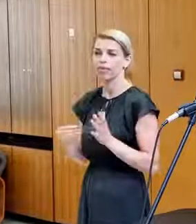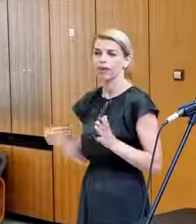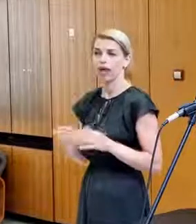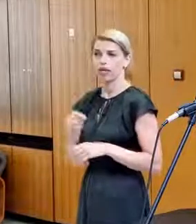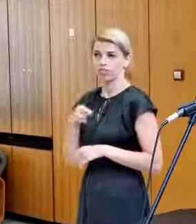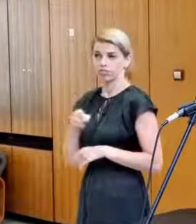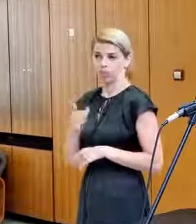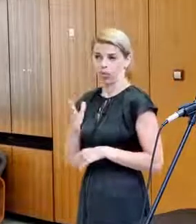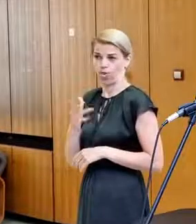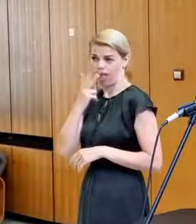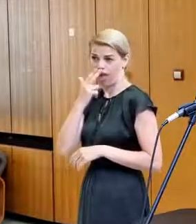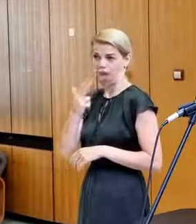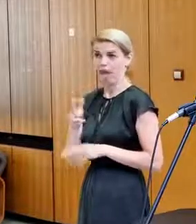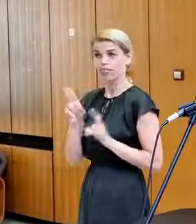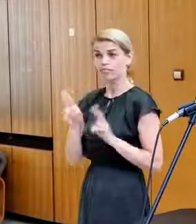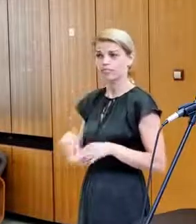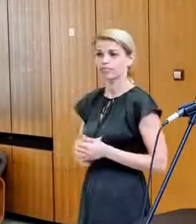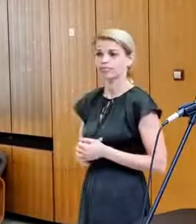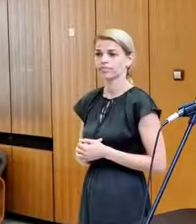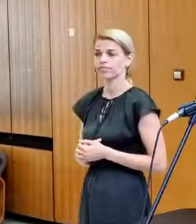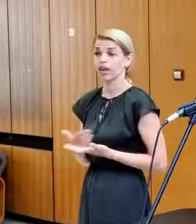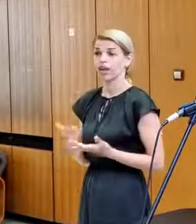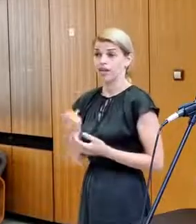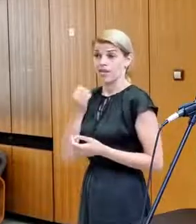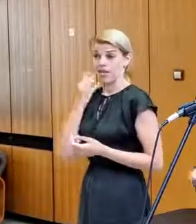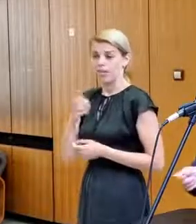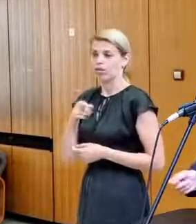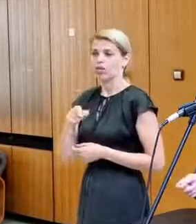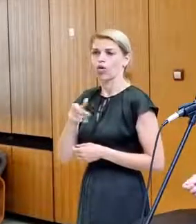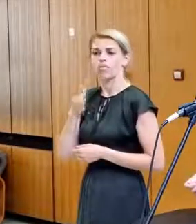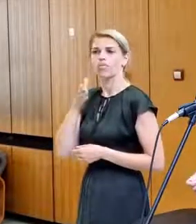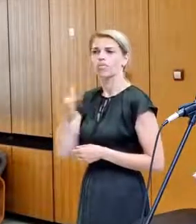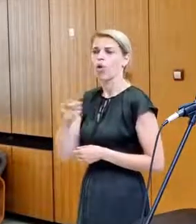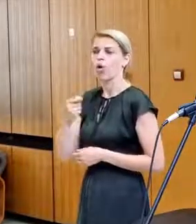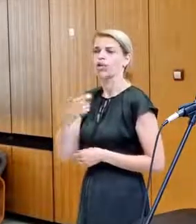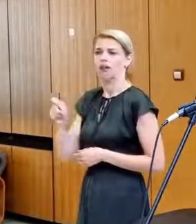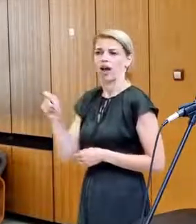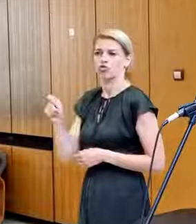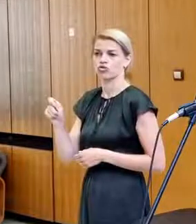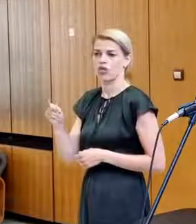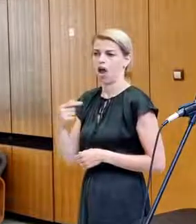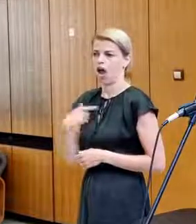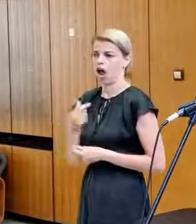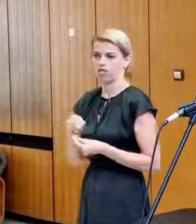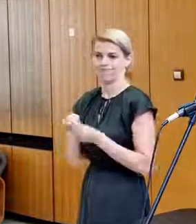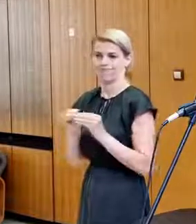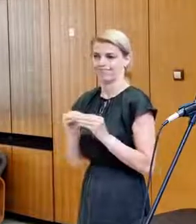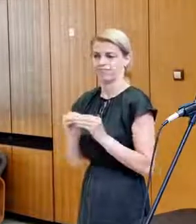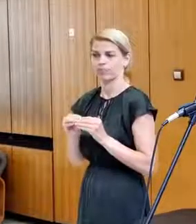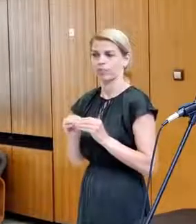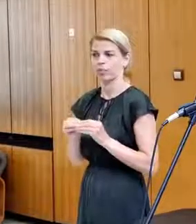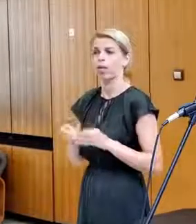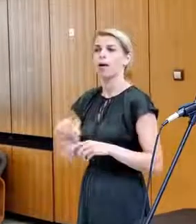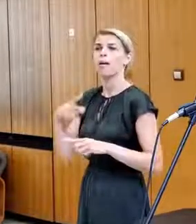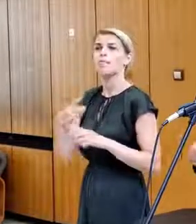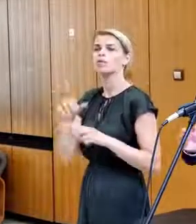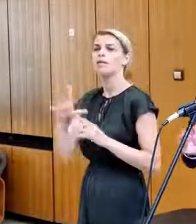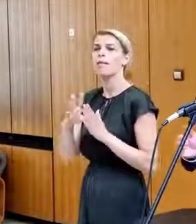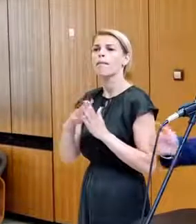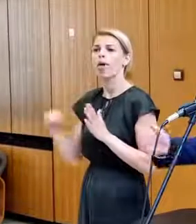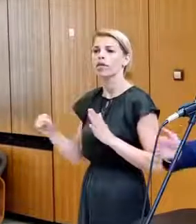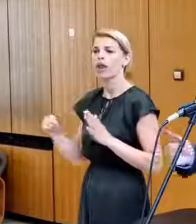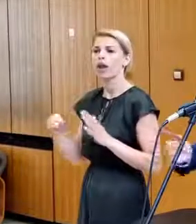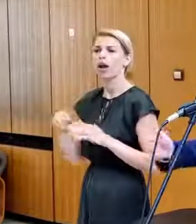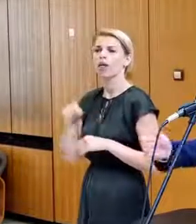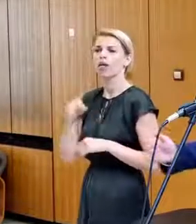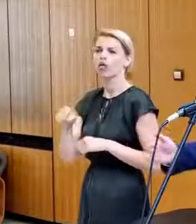reálne. Ja vám to poviem takto. Jednak by to bolo drahšie a my naozaj rátame každé euro. Jednak ten model F-16, blok 70 je naozaj